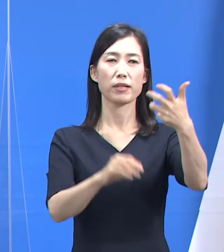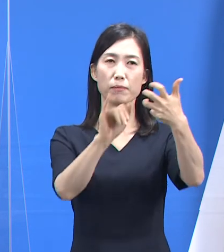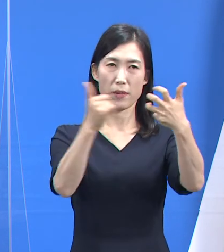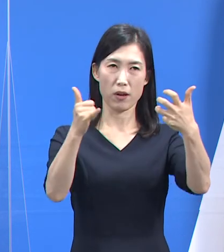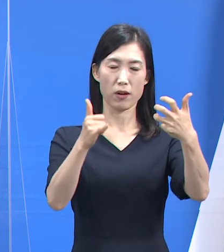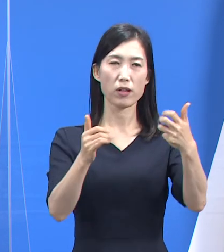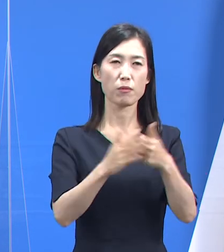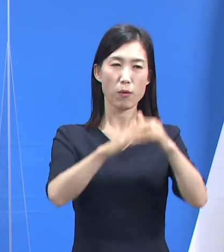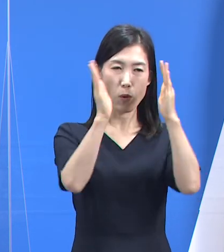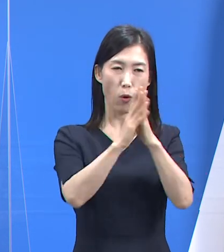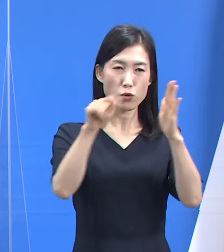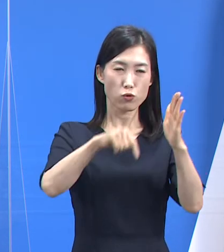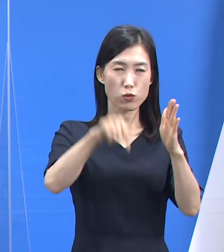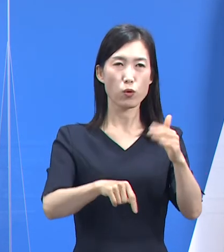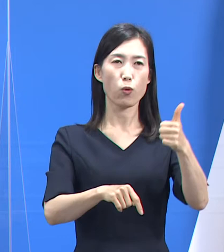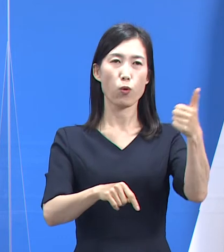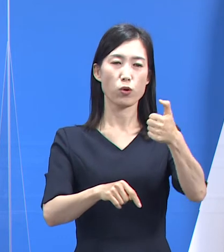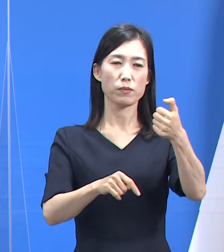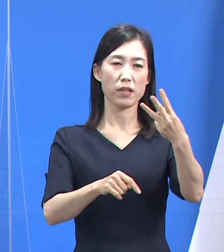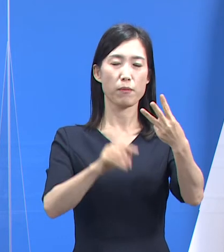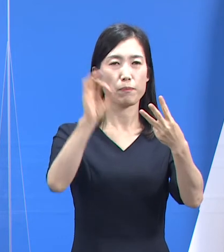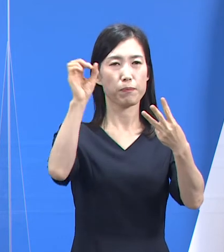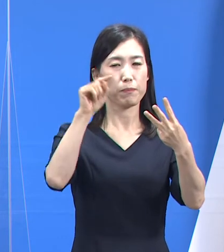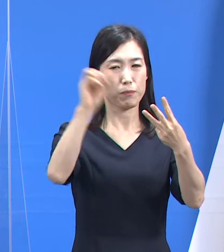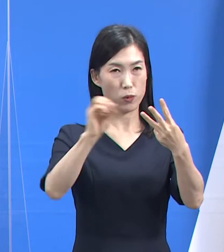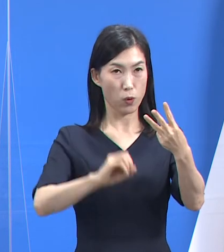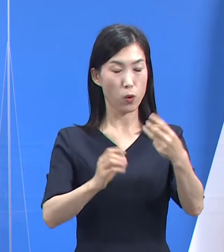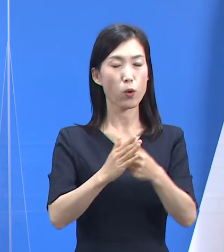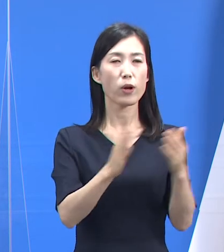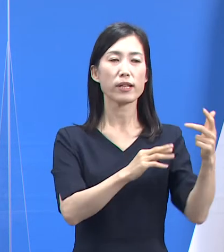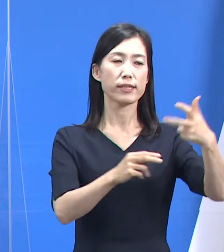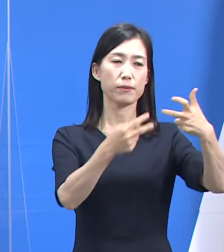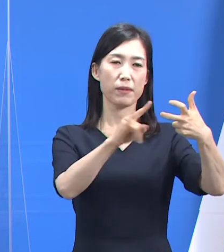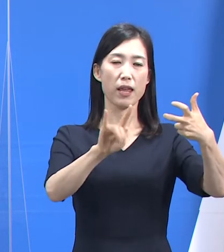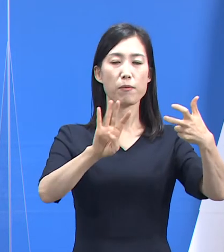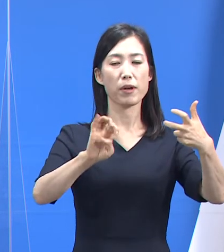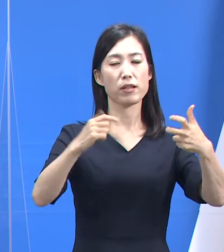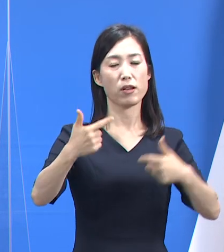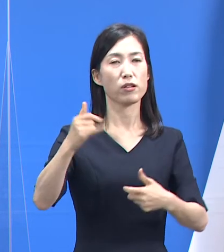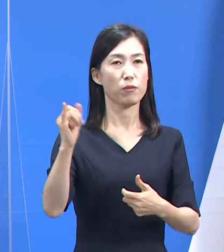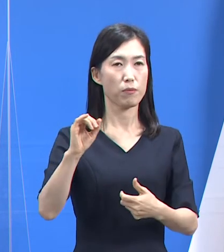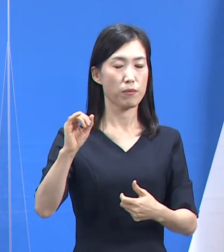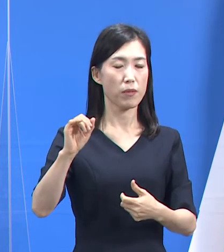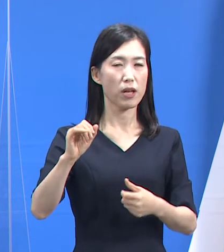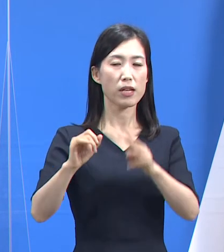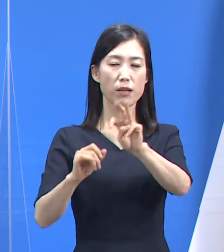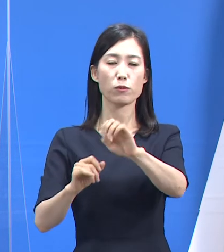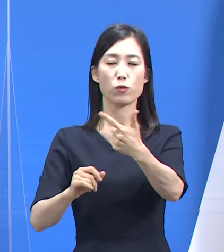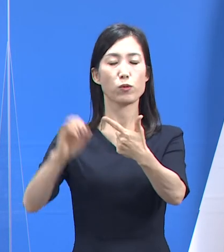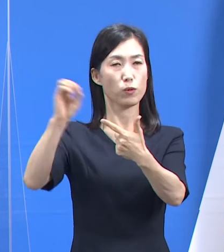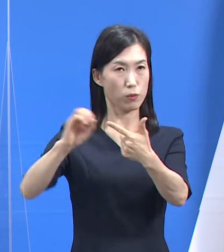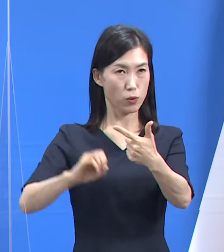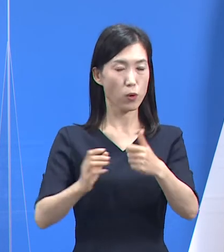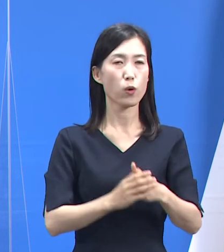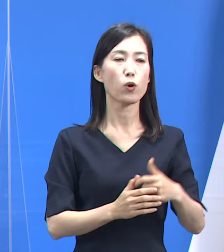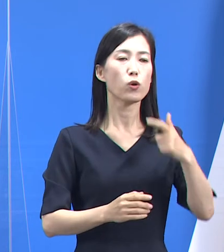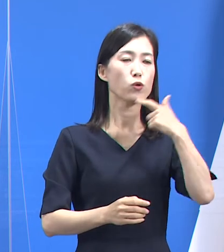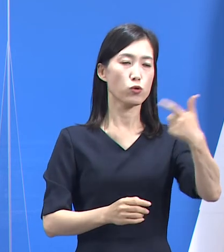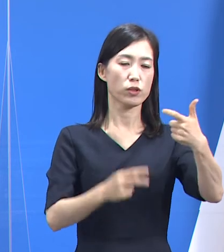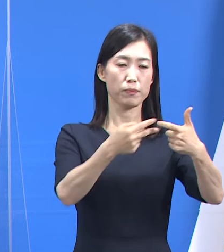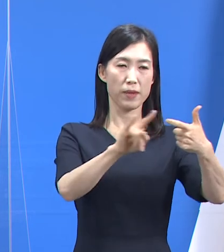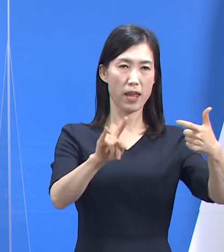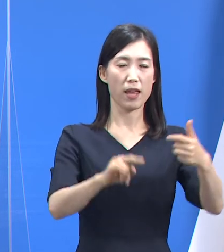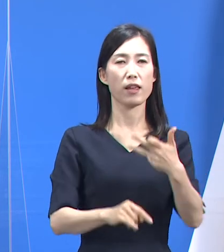전체의 53.0%, 70대가 46명으로 30.6%, 60대가